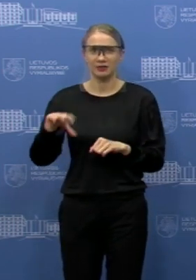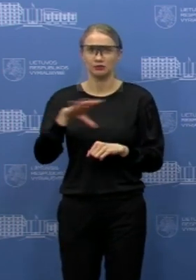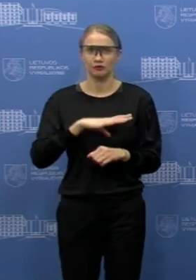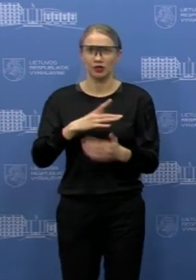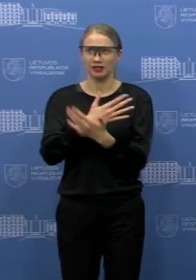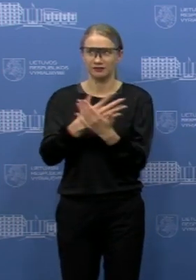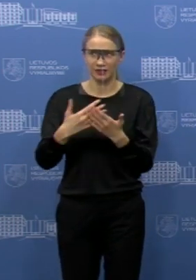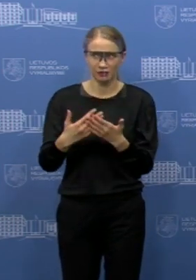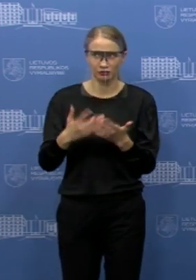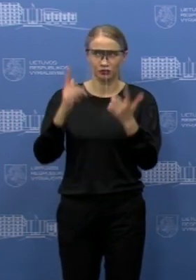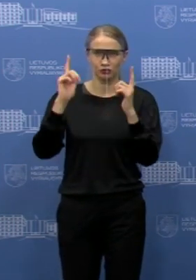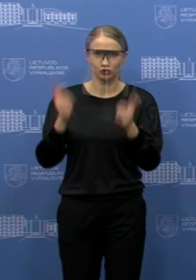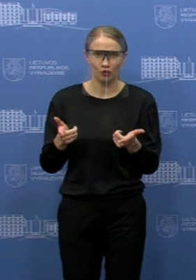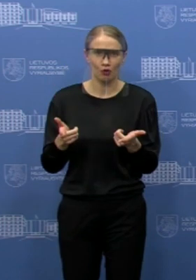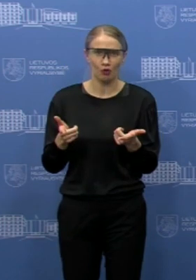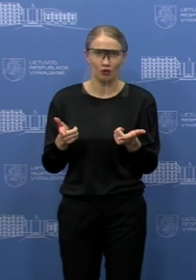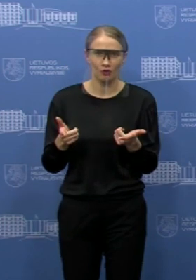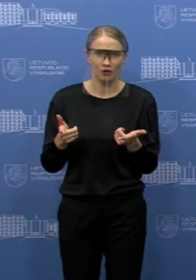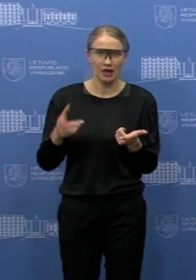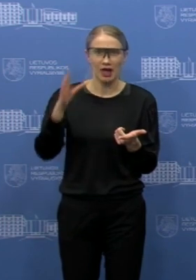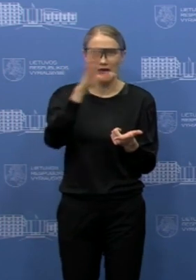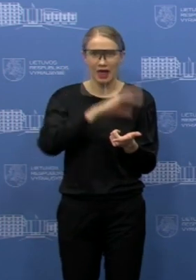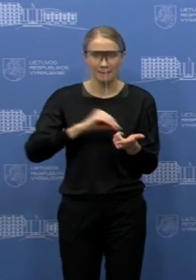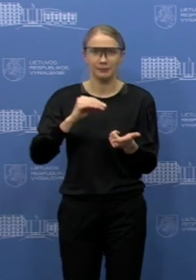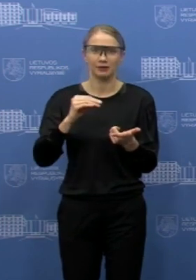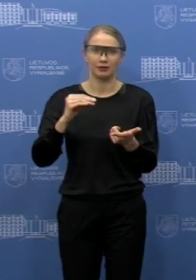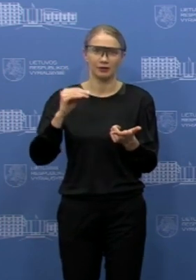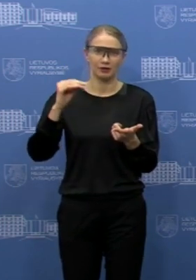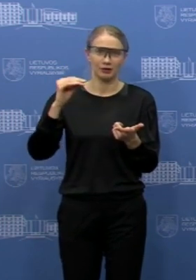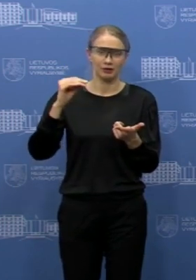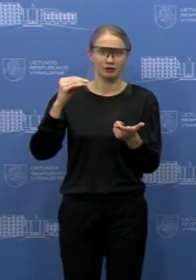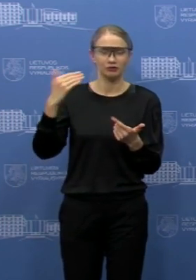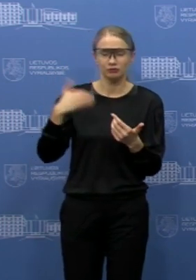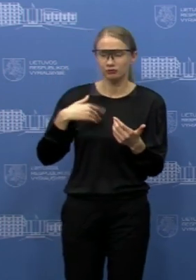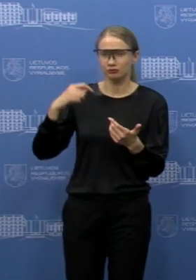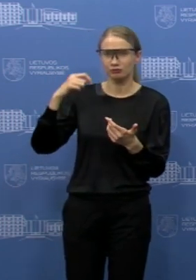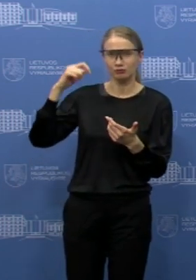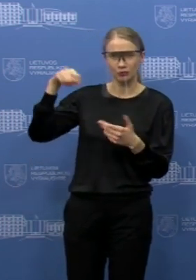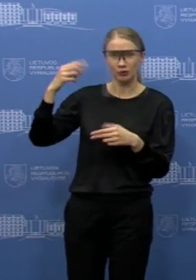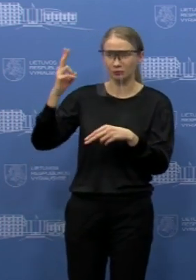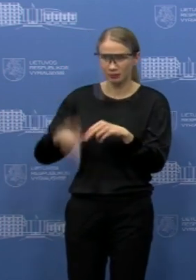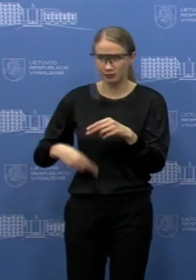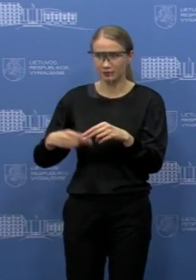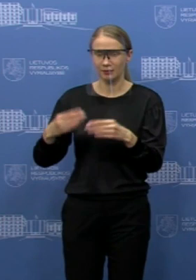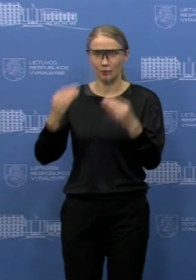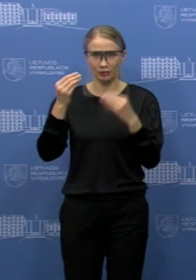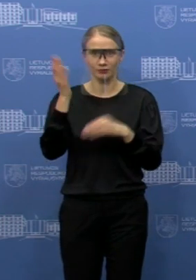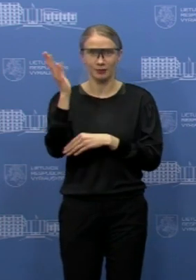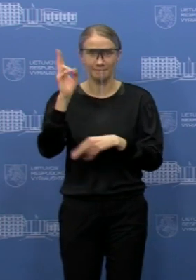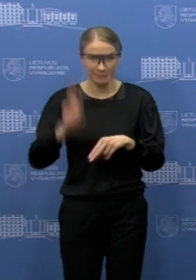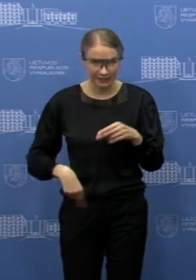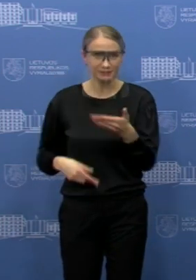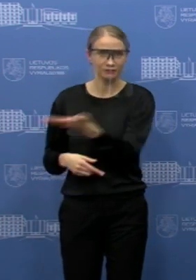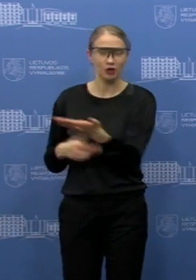tam tokiam ilgesniam po pamokiniam ūkdymui, mano supratimu yra paliktos, tik tai